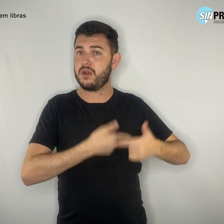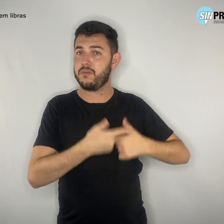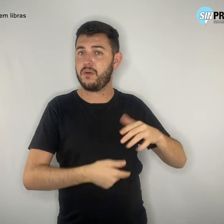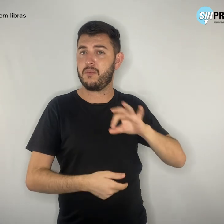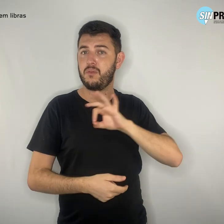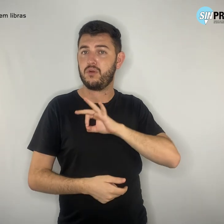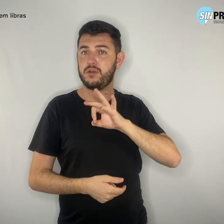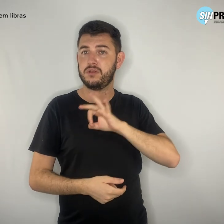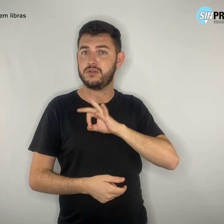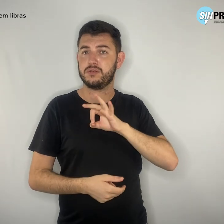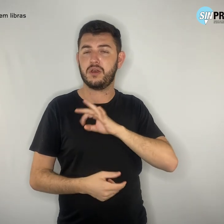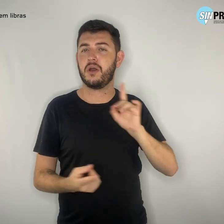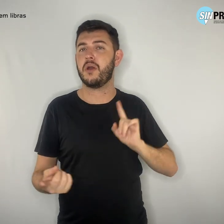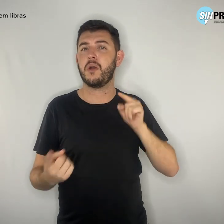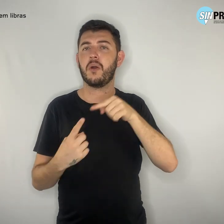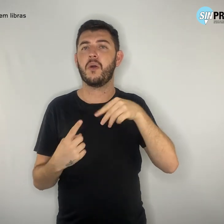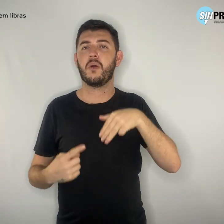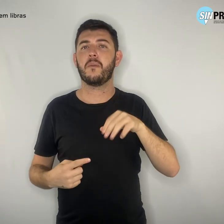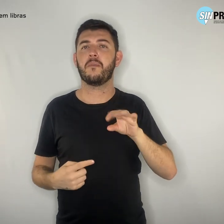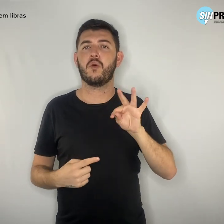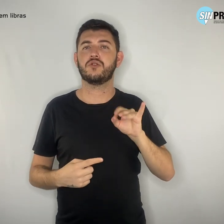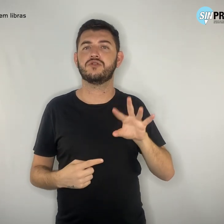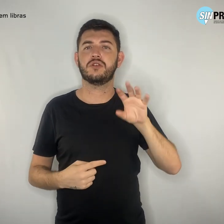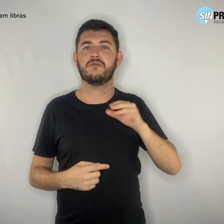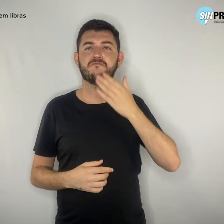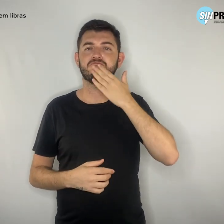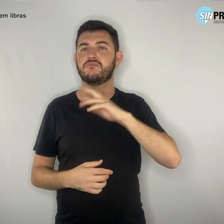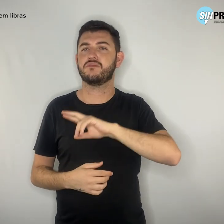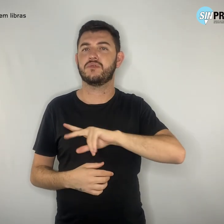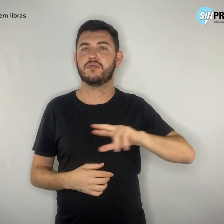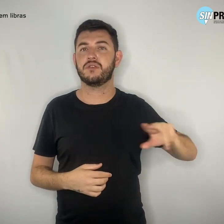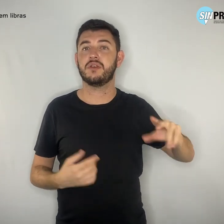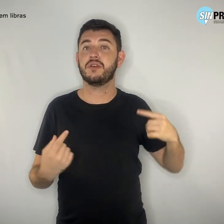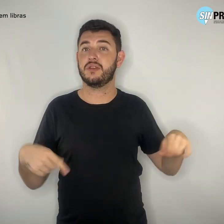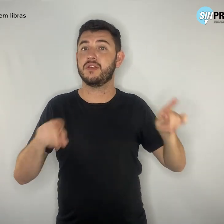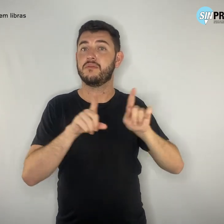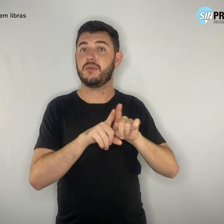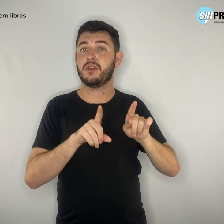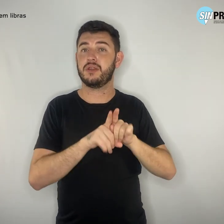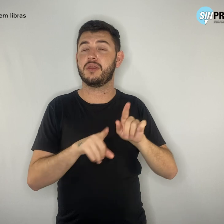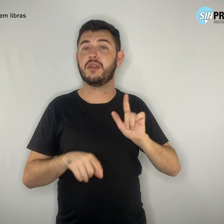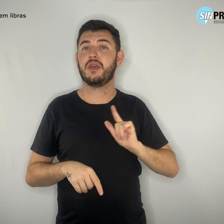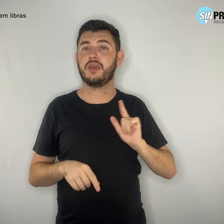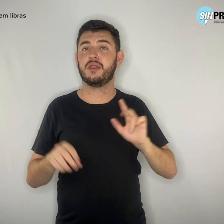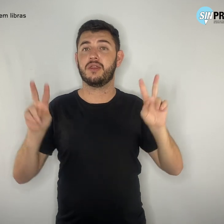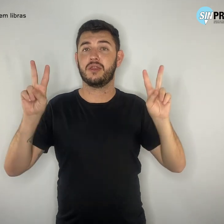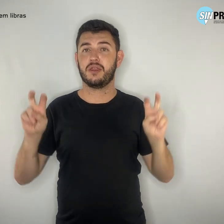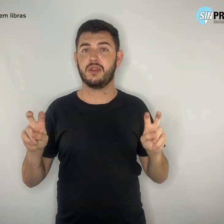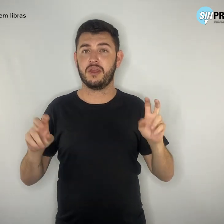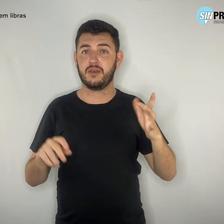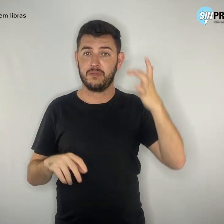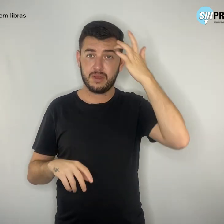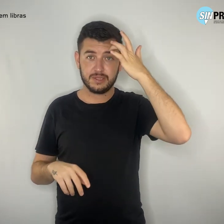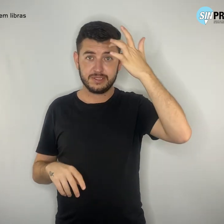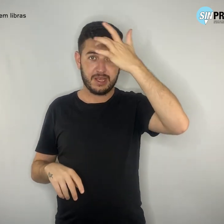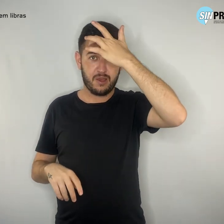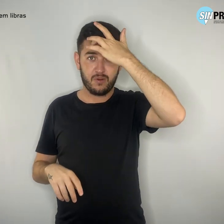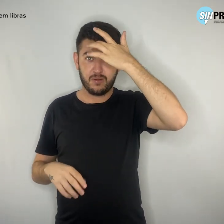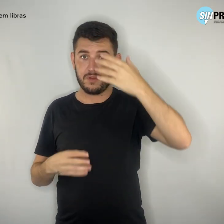Os motivos são os mais diversos, inclusive questões de saúde mental. Os problemas